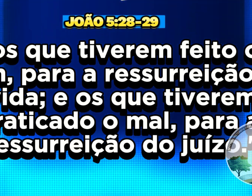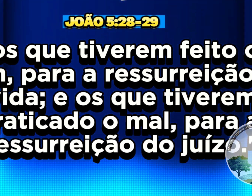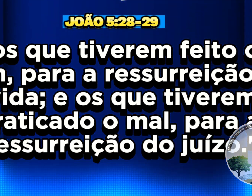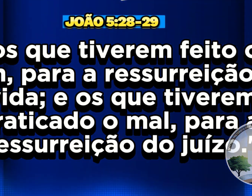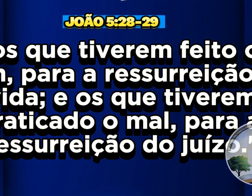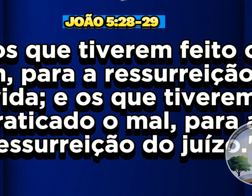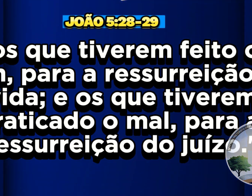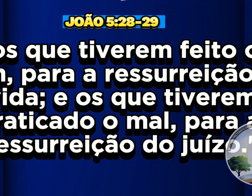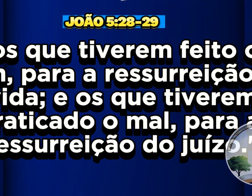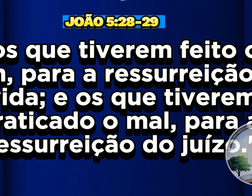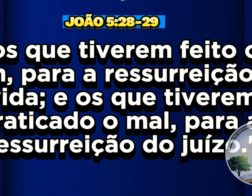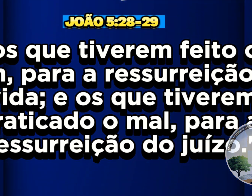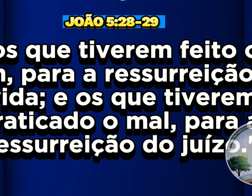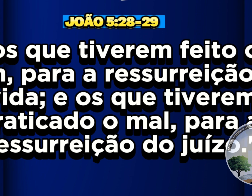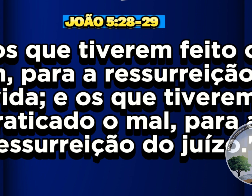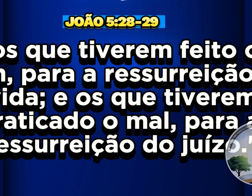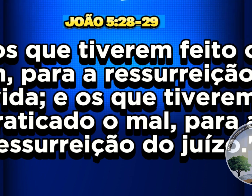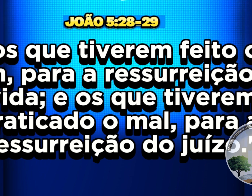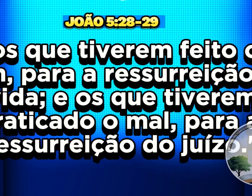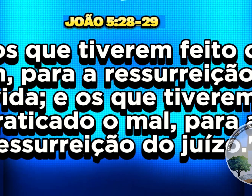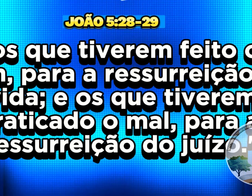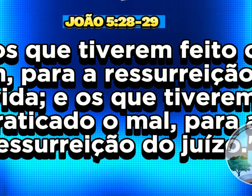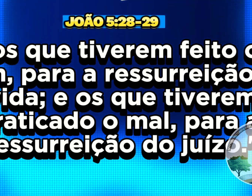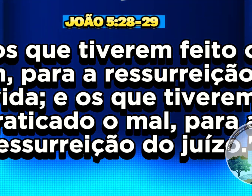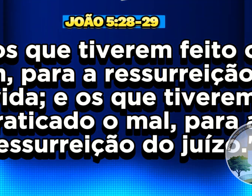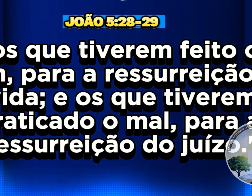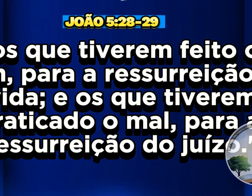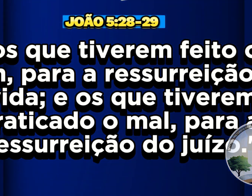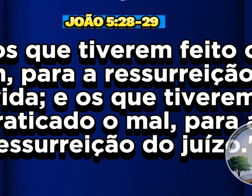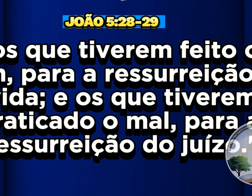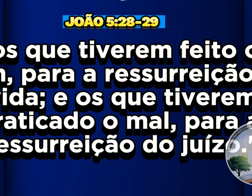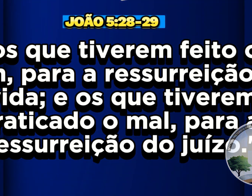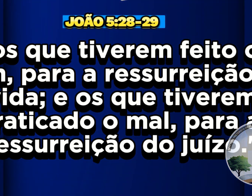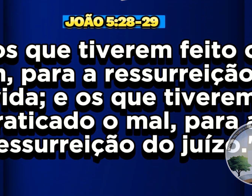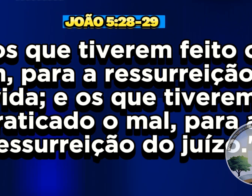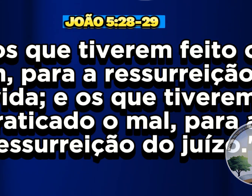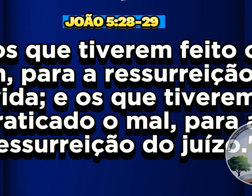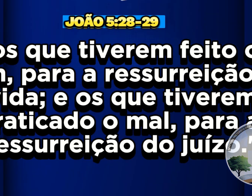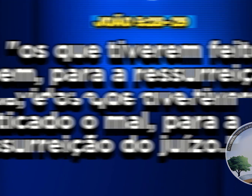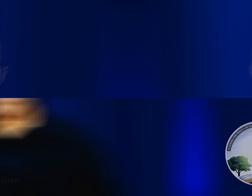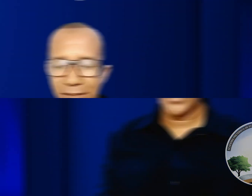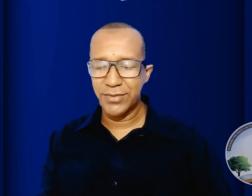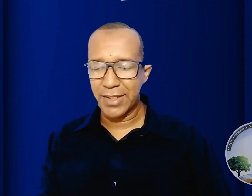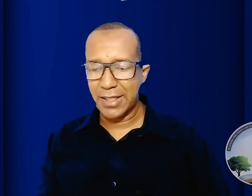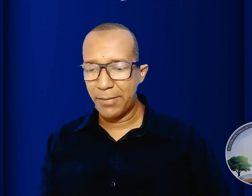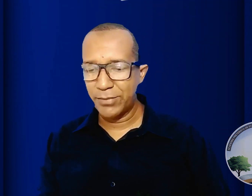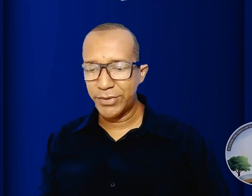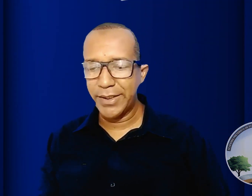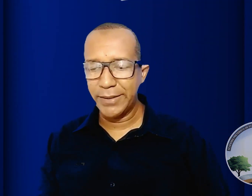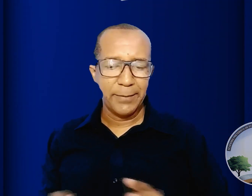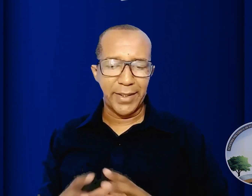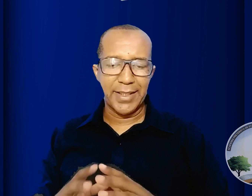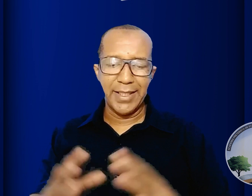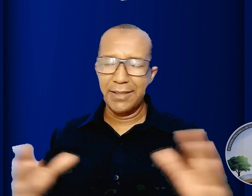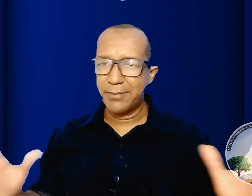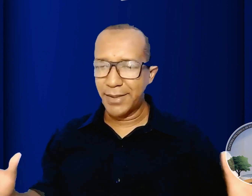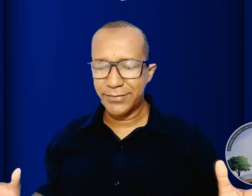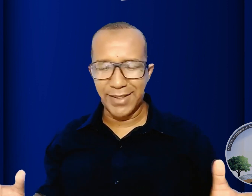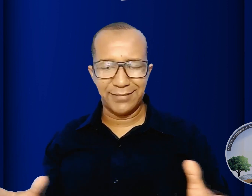mal para a ressurreição do juízo está certo? está bem claro aí? esses dois versos que acabamos de ler para quem ama tratar